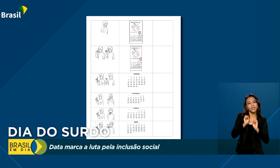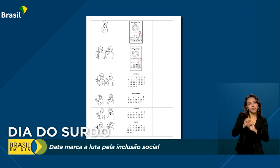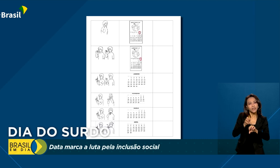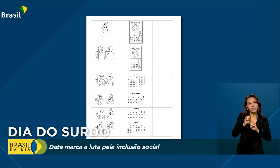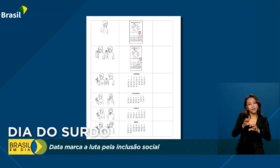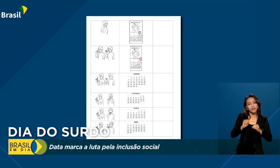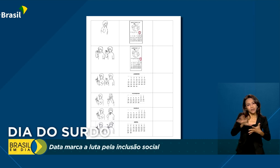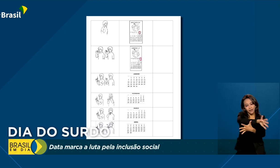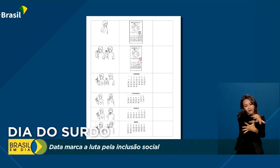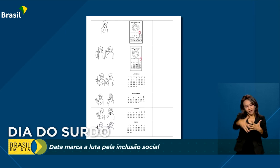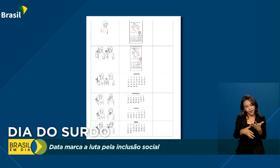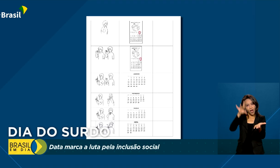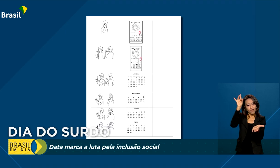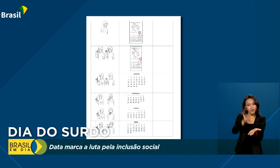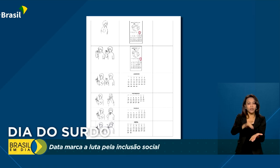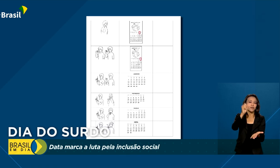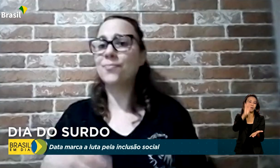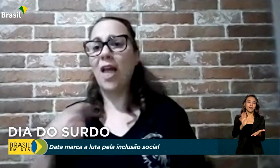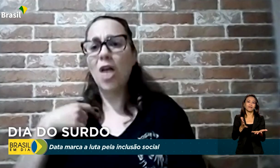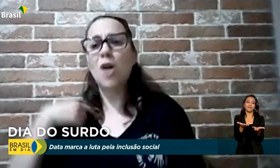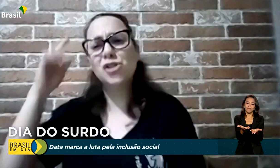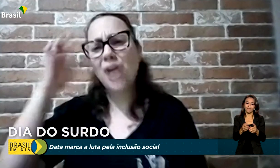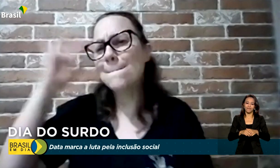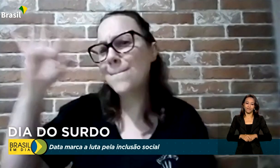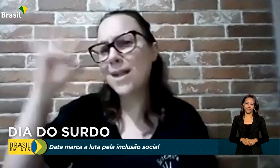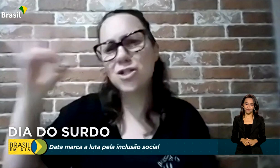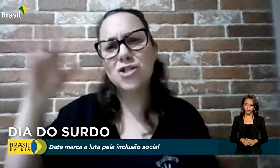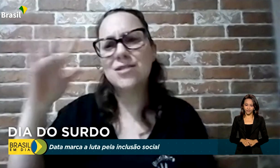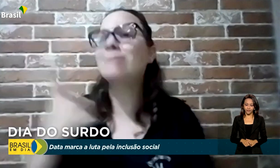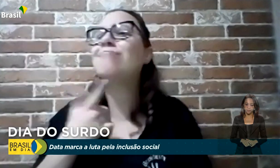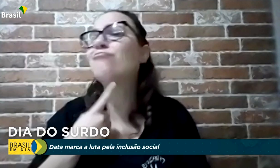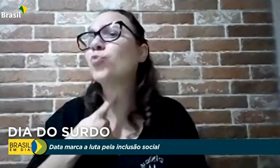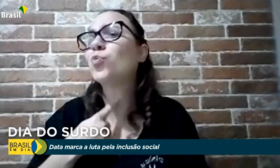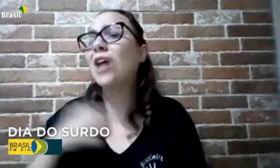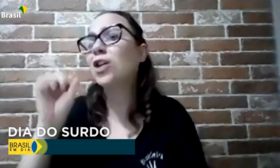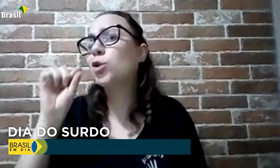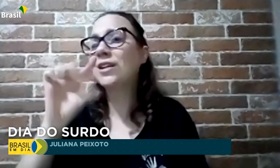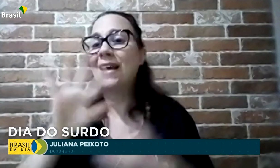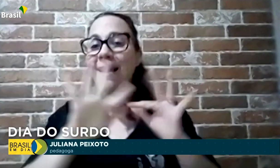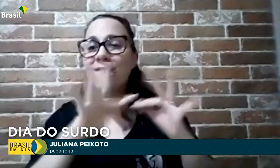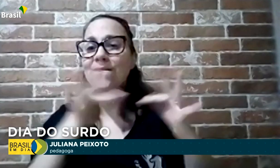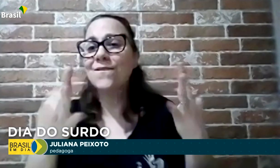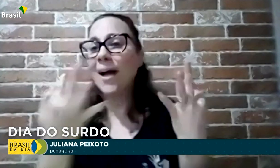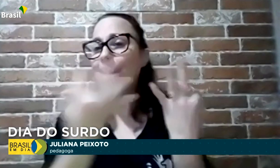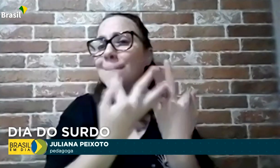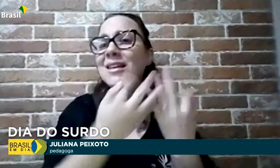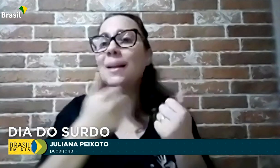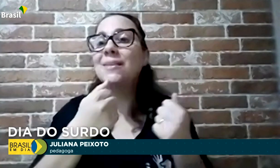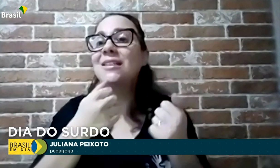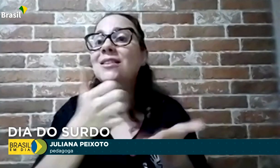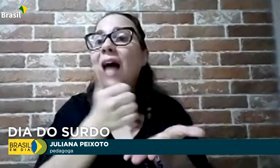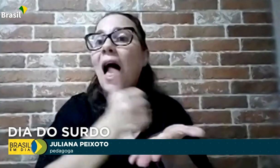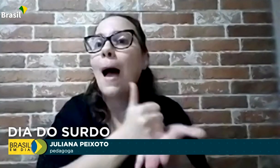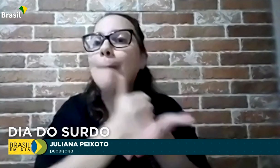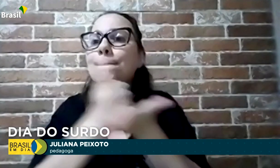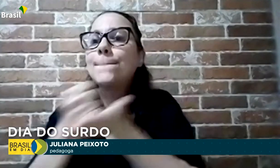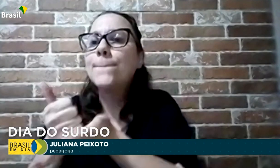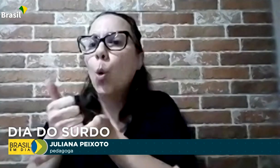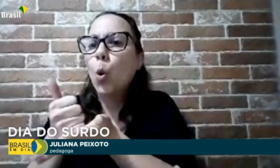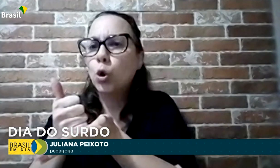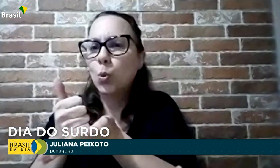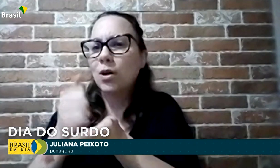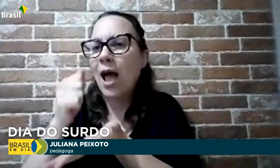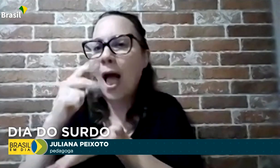idioma oficial do país em Libras. O meu desejo é ver famílias ouvintes com crianças surdas em